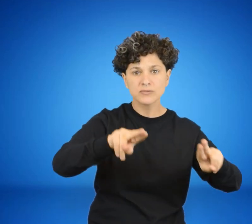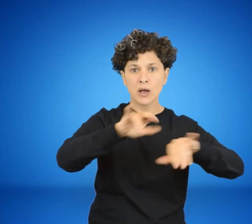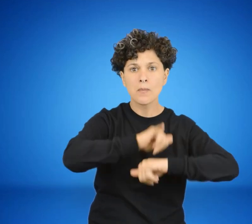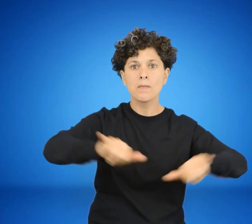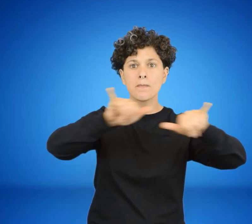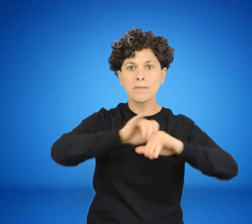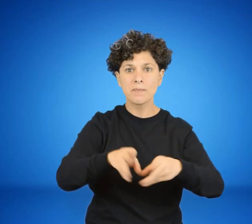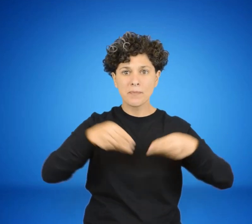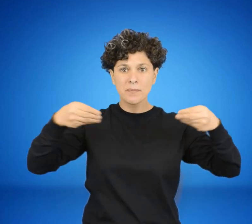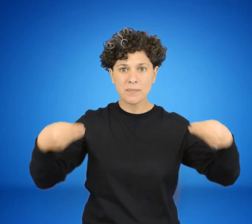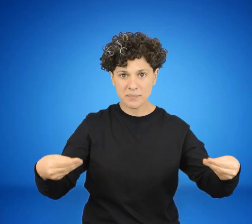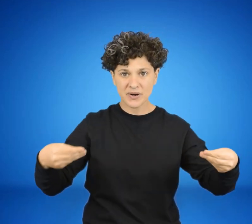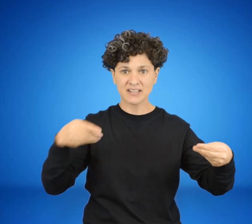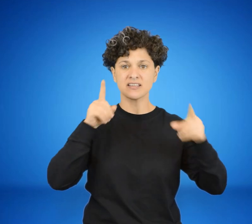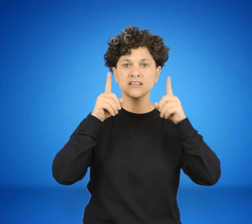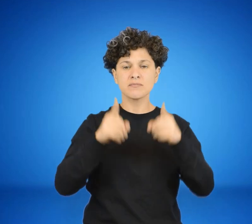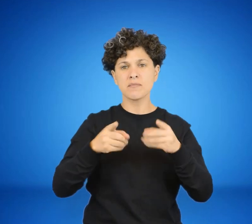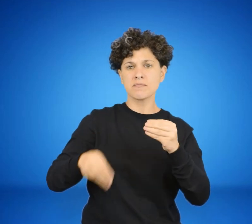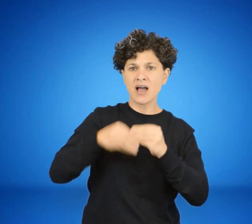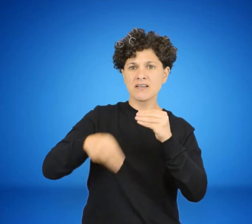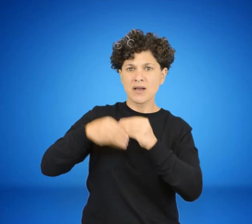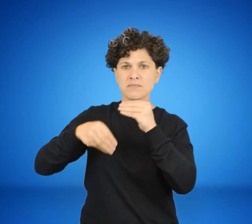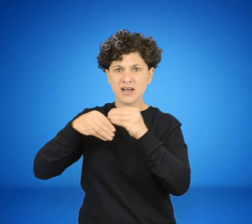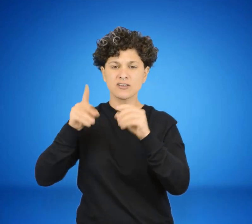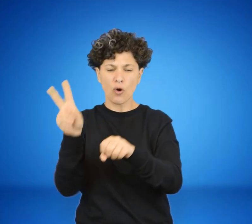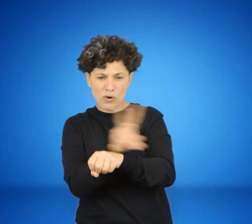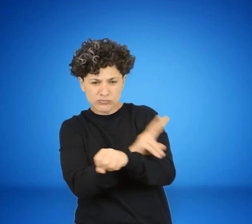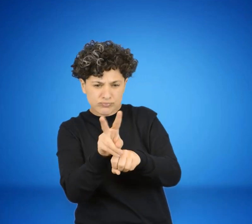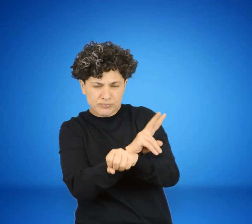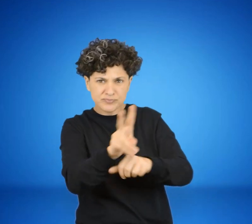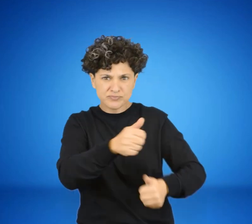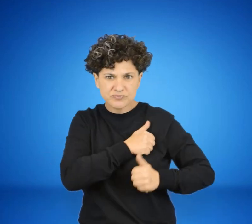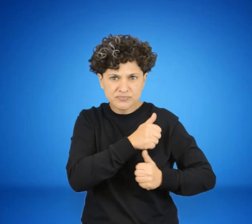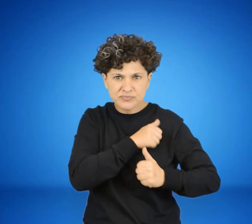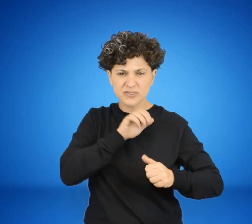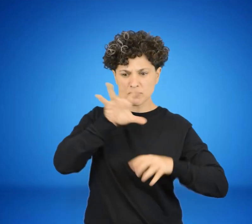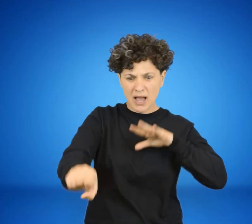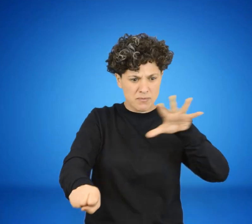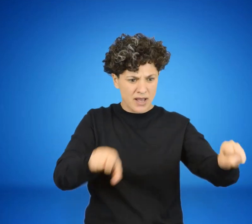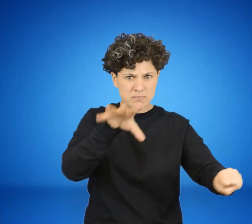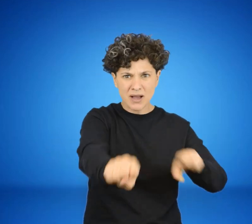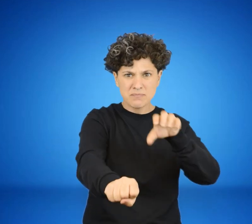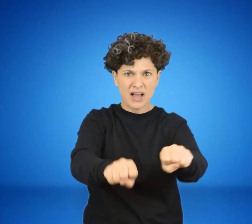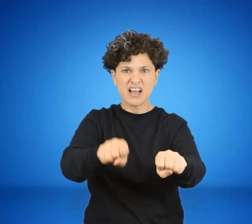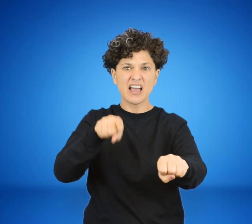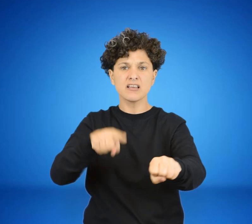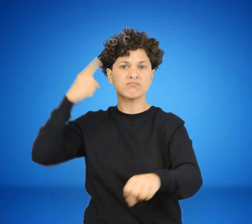la prensa, suspensión de los derechos individuales y medidas prontas de seguridad decretadas